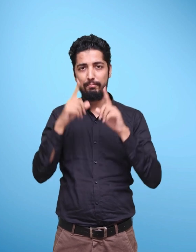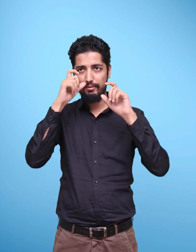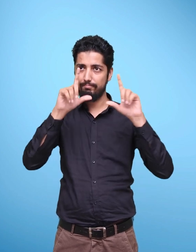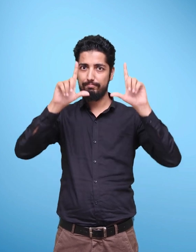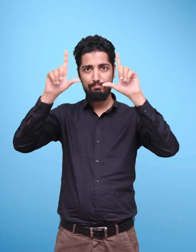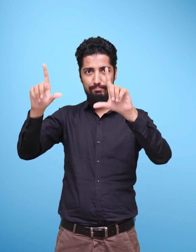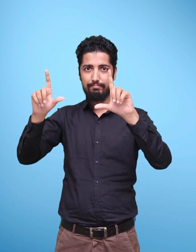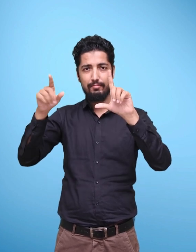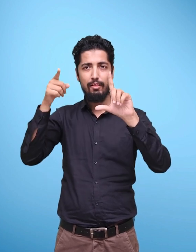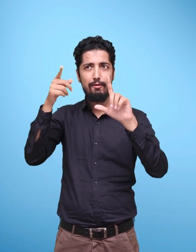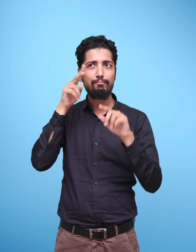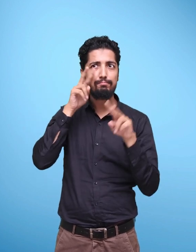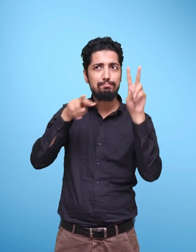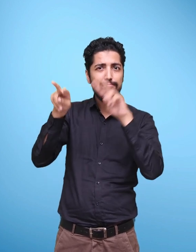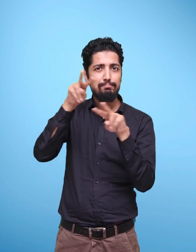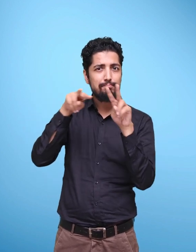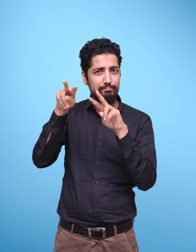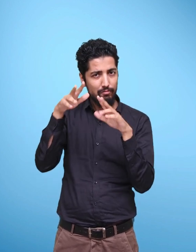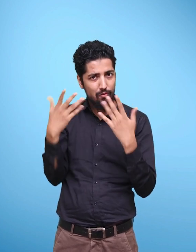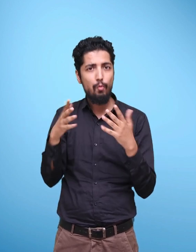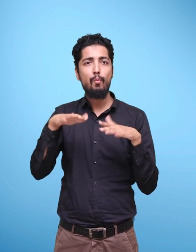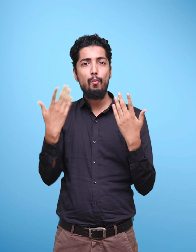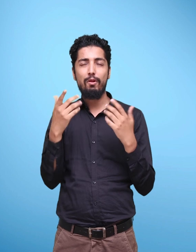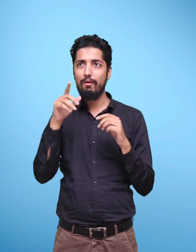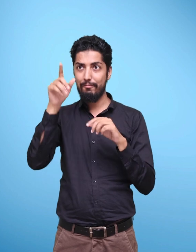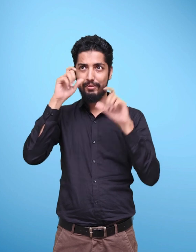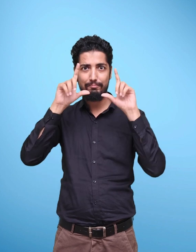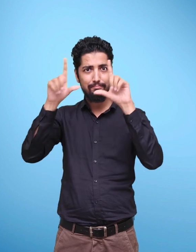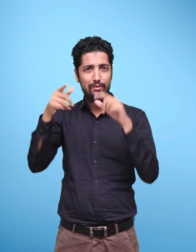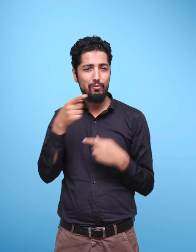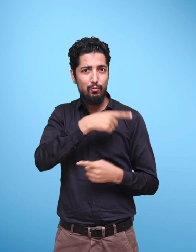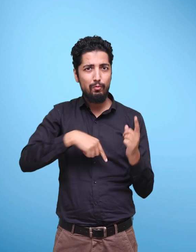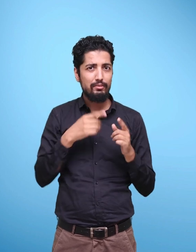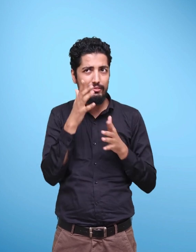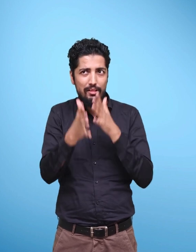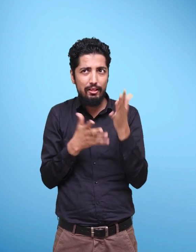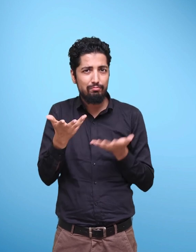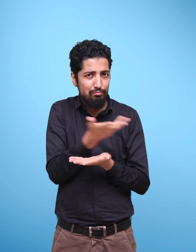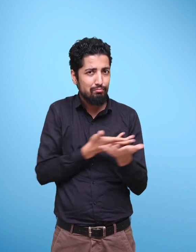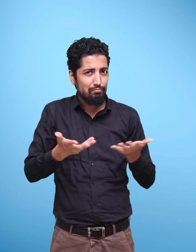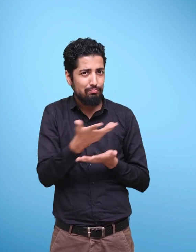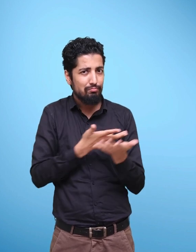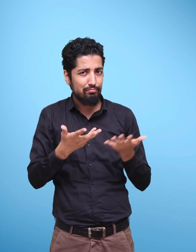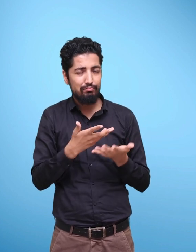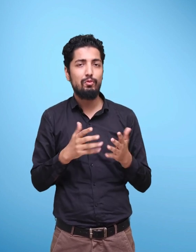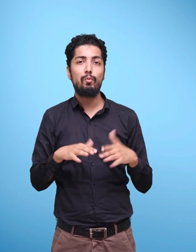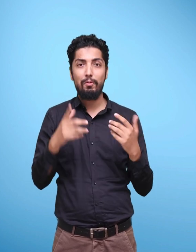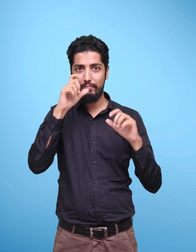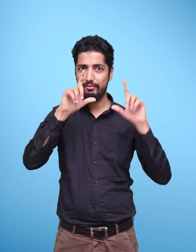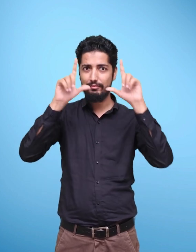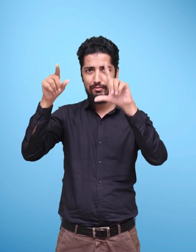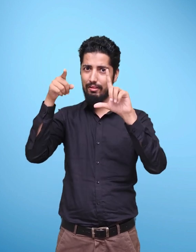an oral discussion or could be preceded by a discussion on a picture and so on.